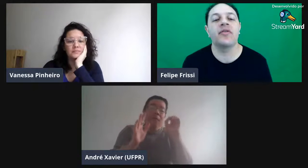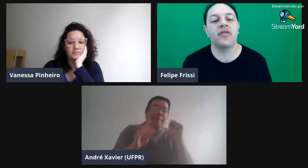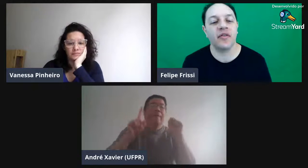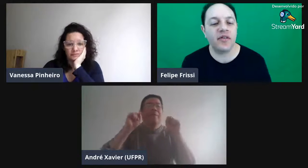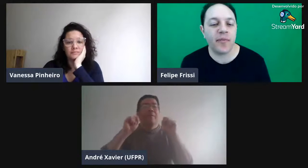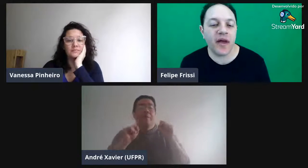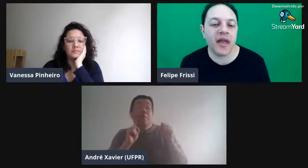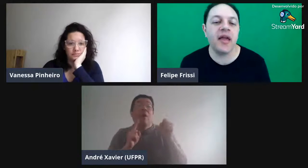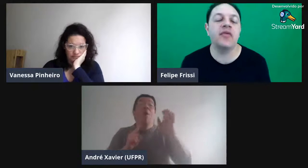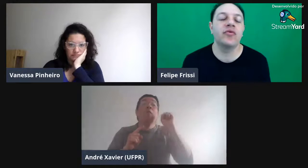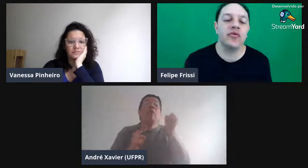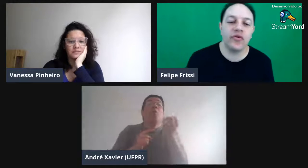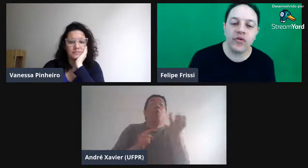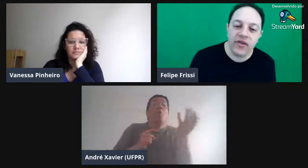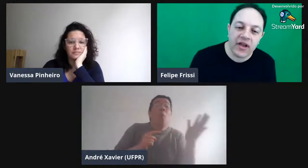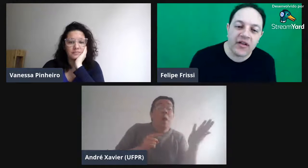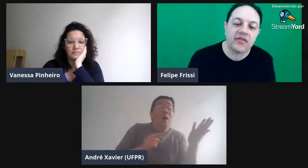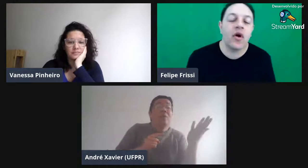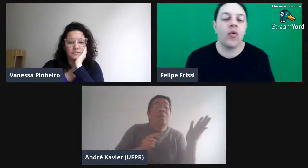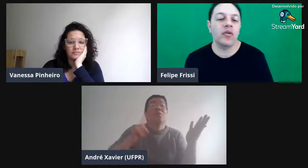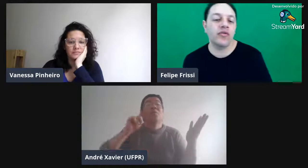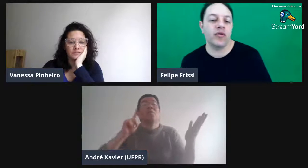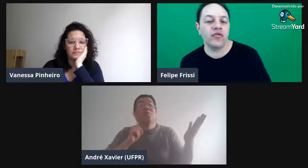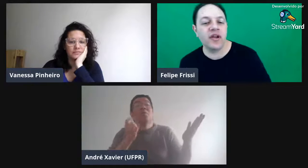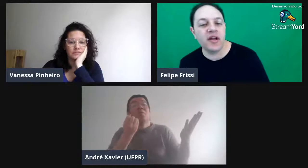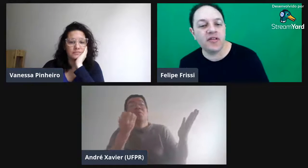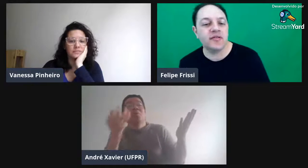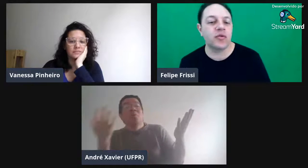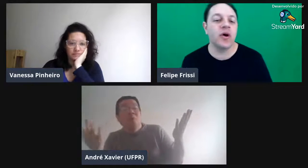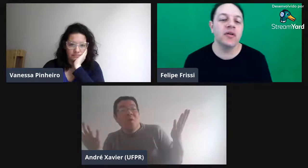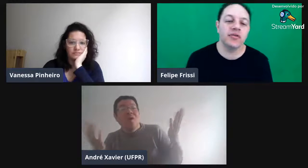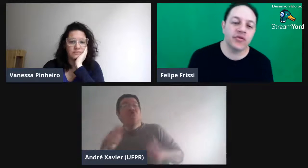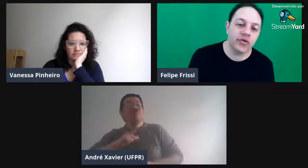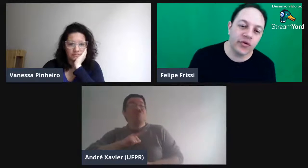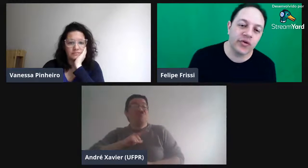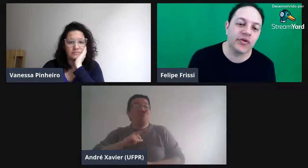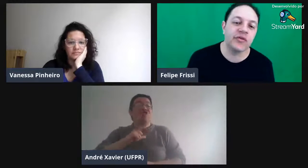separei surdos e ouvintes. Quantos ouvintes? Quantos surdos?